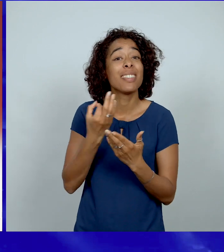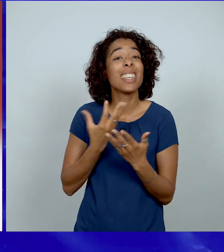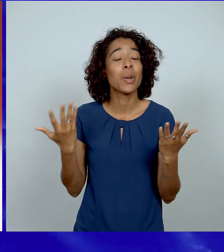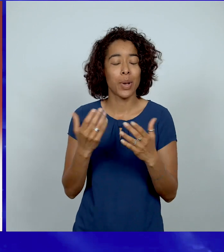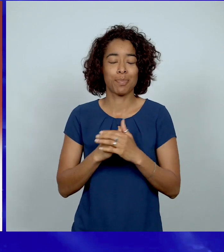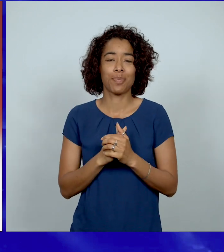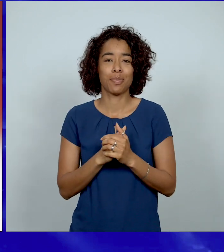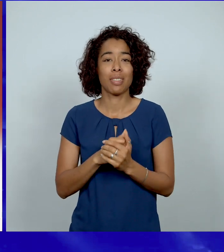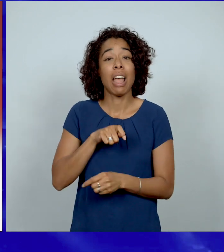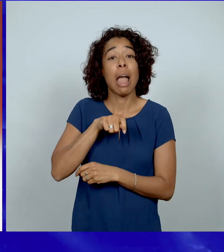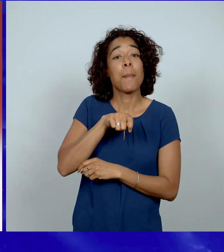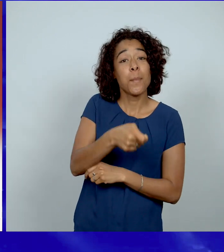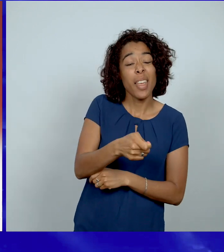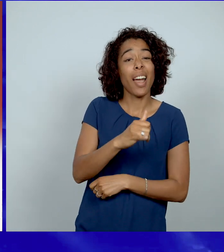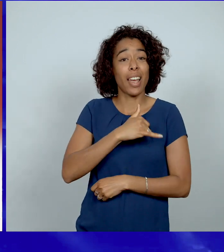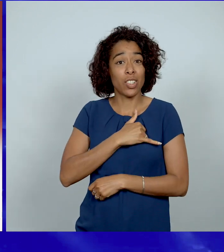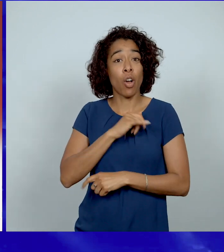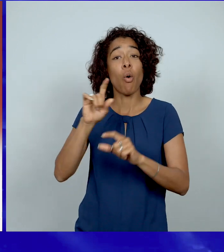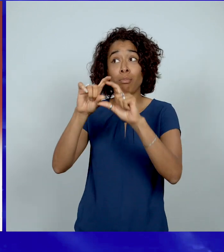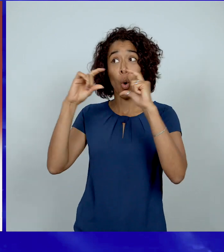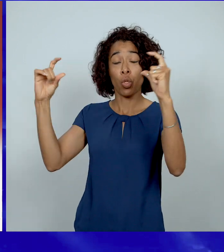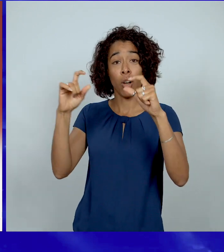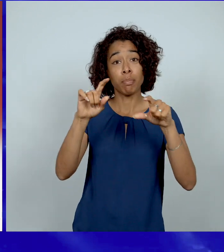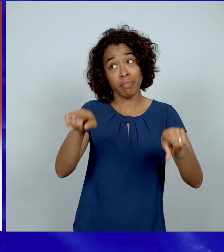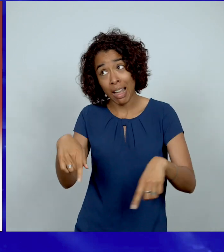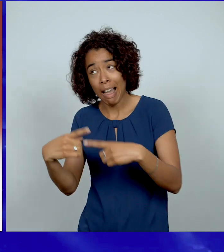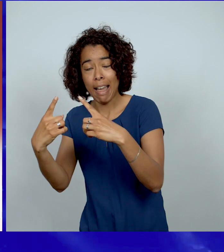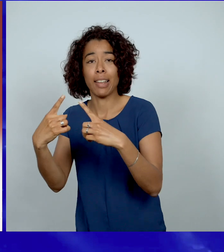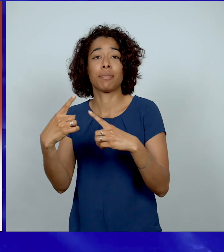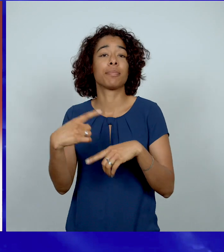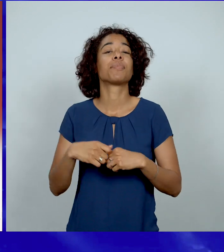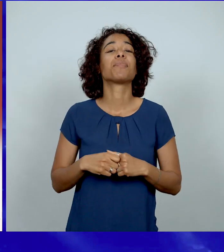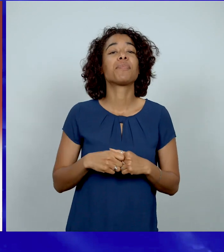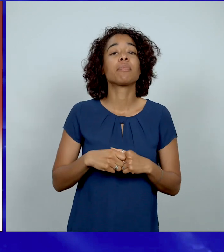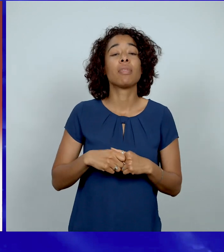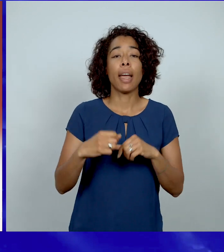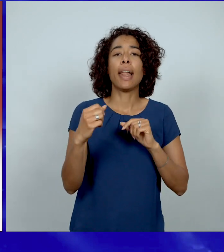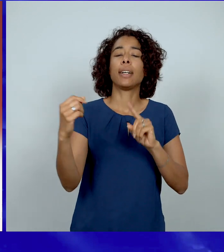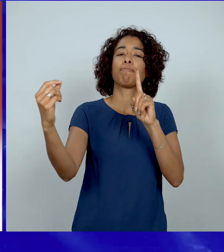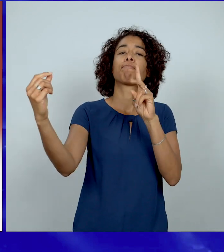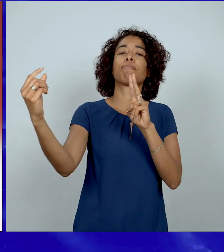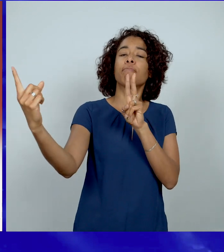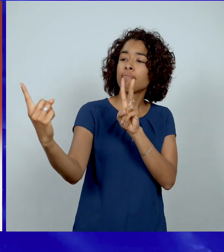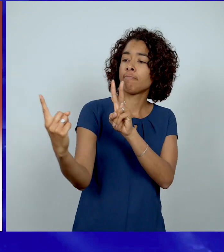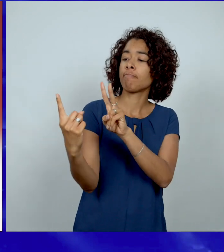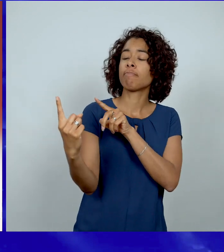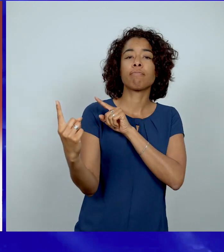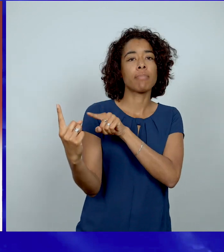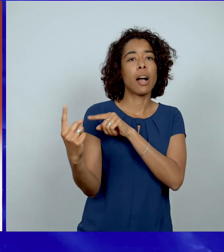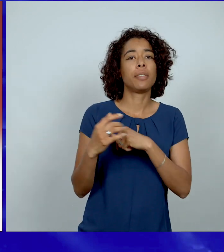Jean montaient au temple. à l'heure de la prière. Et là, ils ont croisé une personne qui était dans le besoin. Et la Bible nous dit qu'il s'est mis à